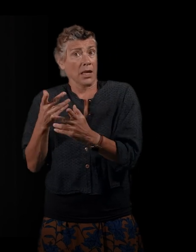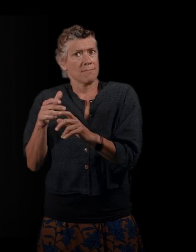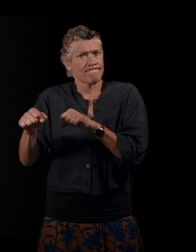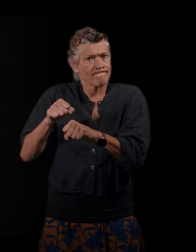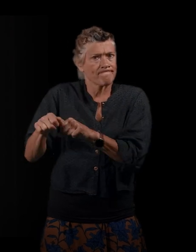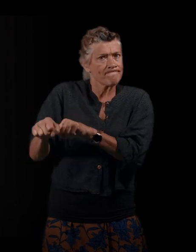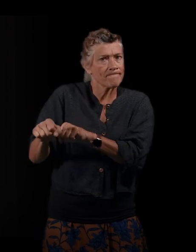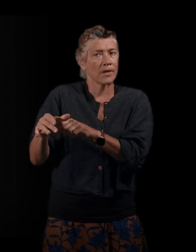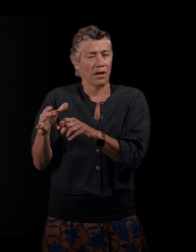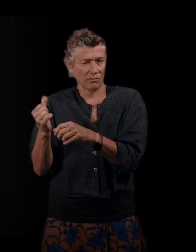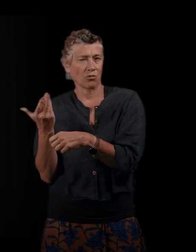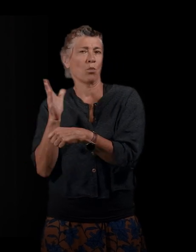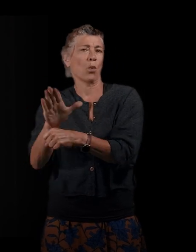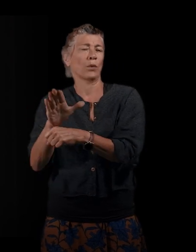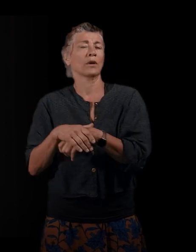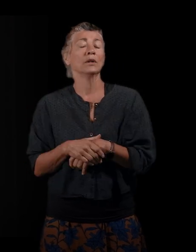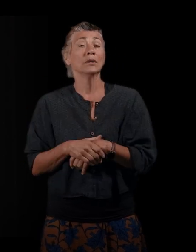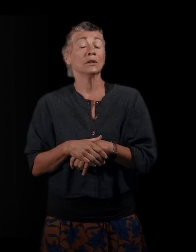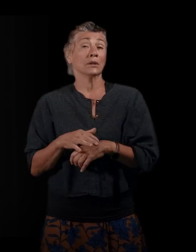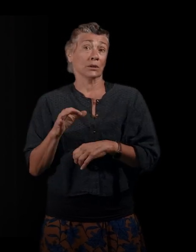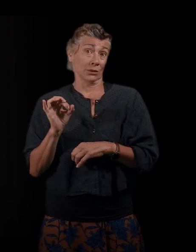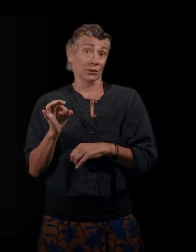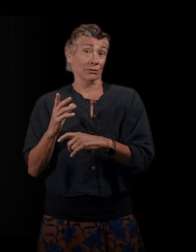donc, effectivement, j'ai essayé de mettre l'accent là-dessus.